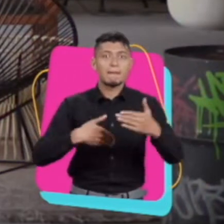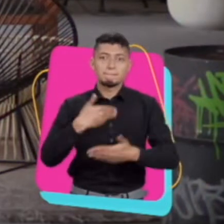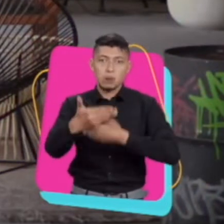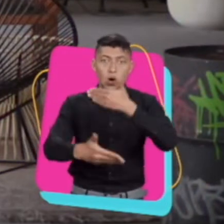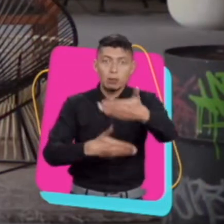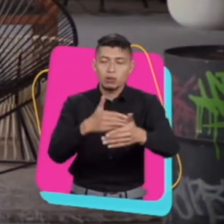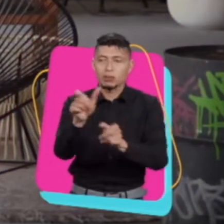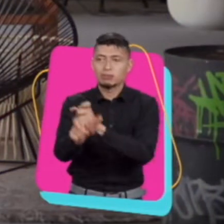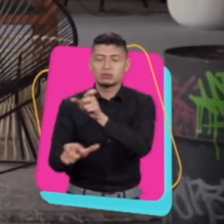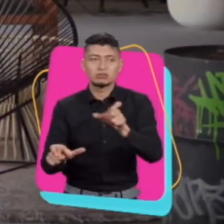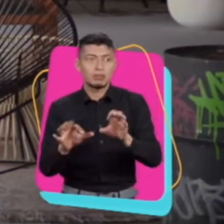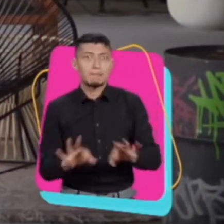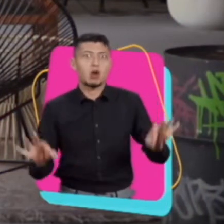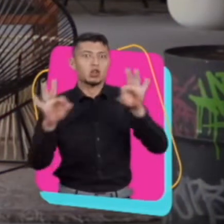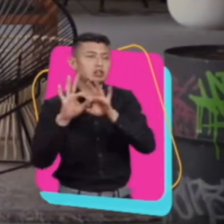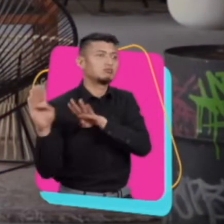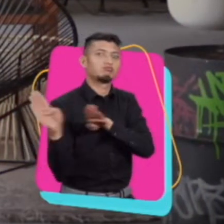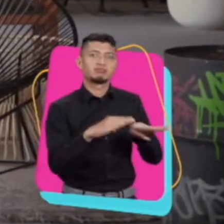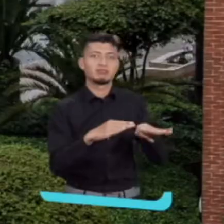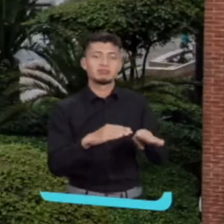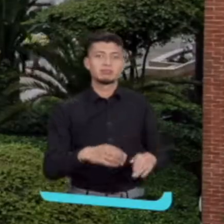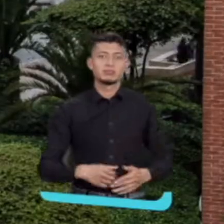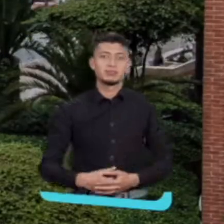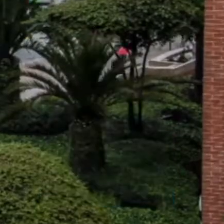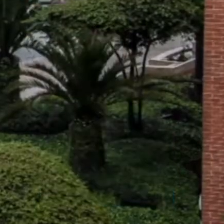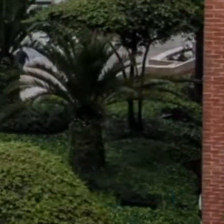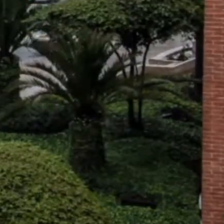puede ir volviendo importante para otras personas.